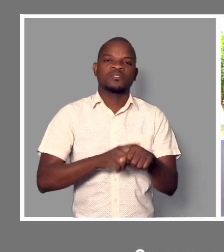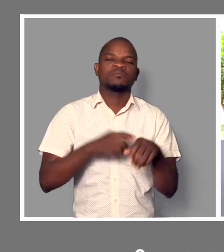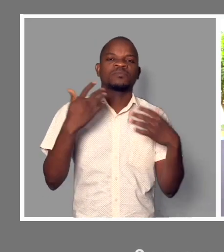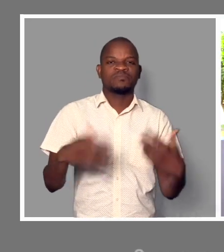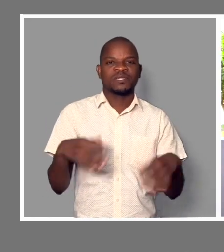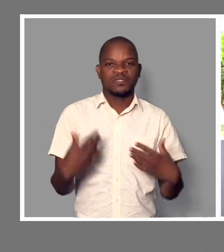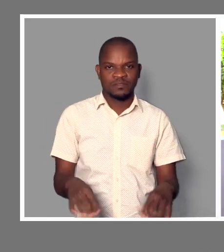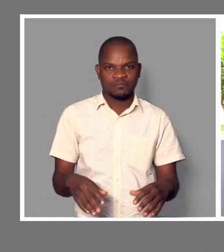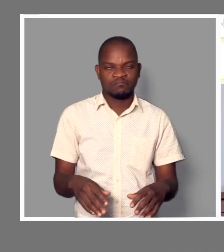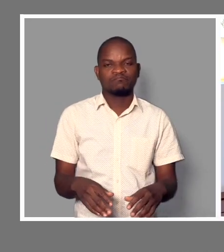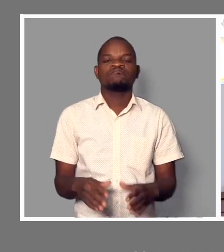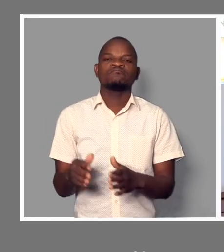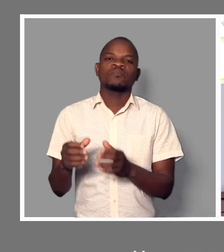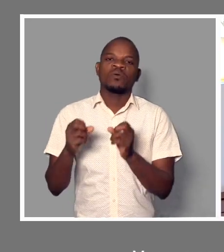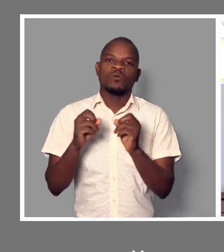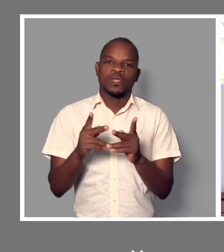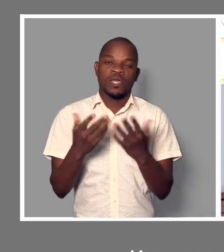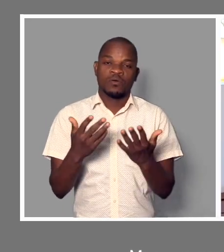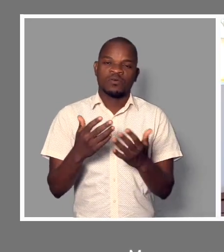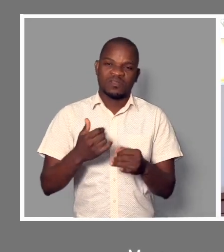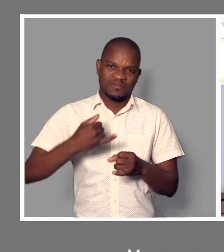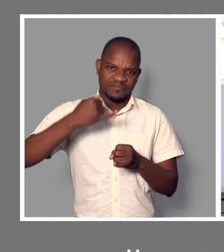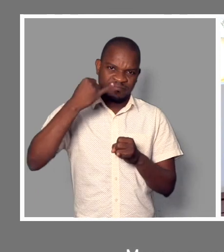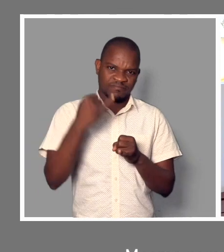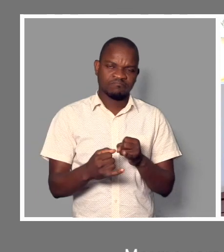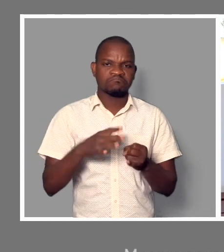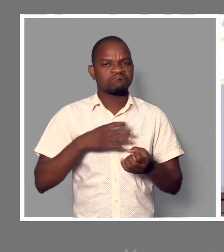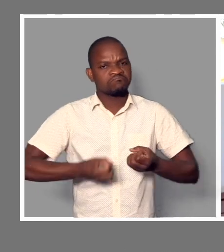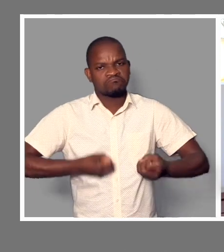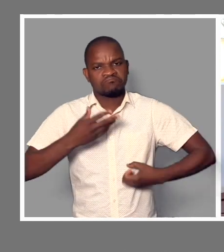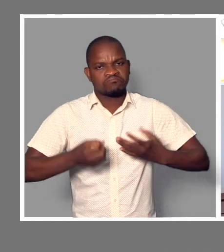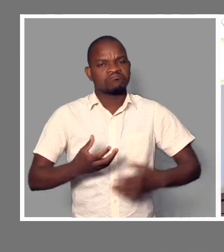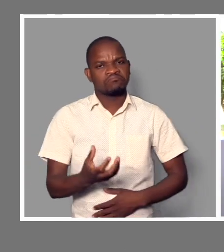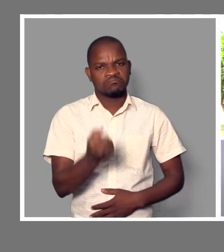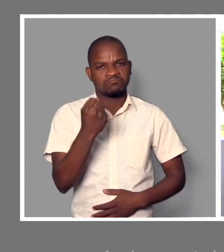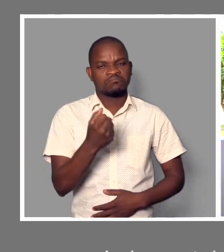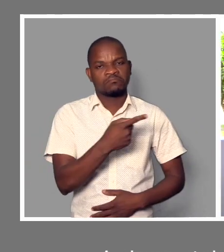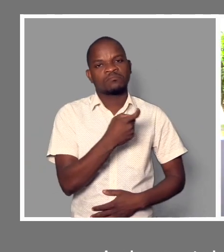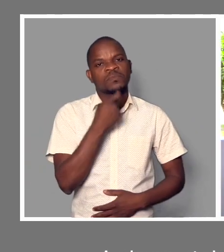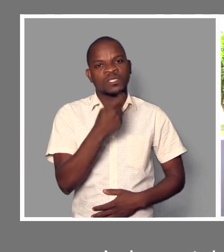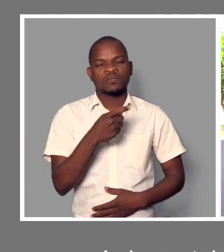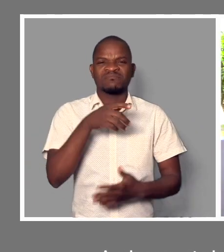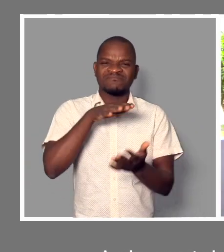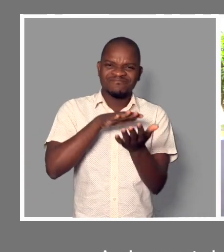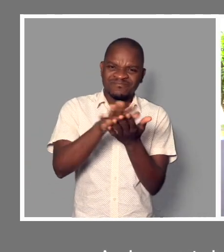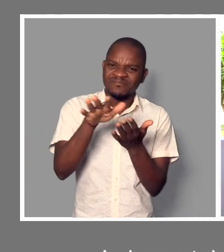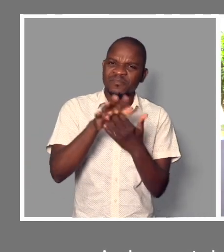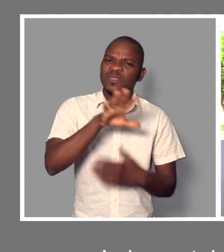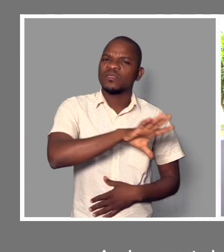diversão do parque. São Paulo, mesmo para terminar, outras considerações? Apelamos a todos que tenham centros